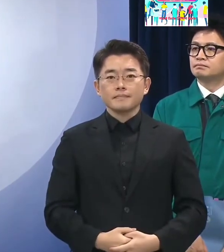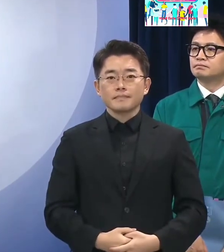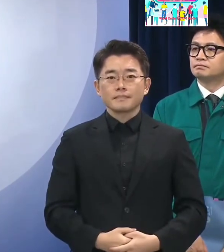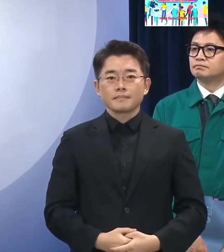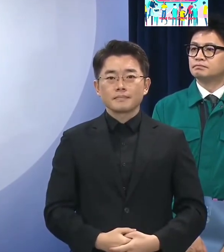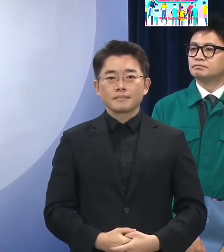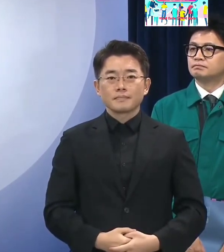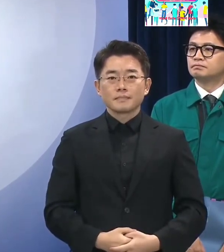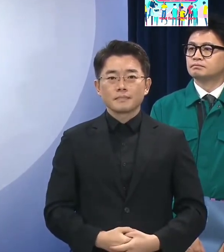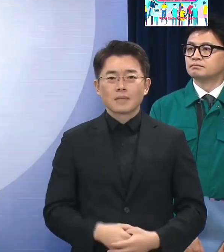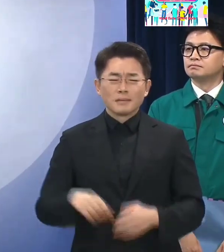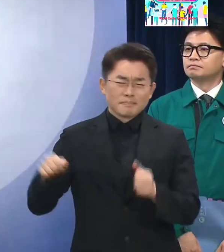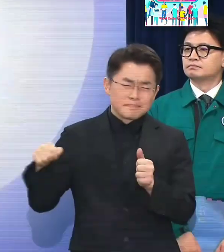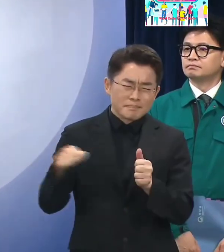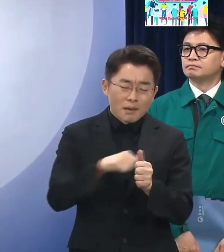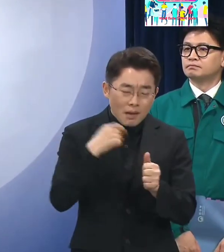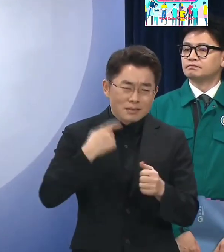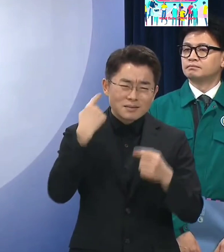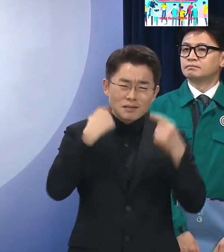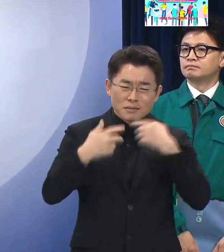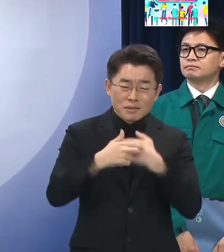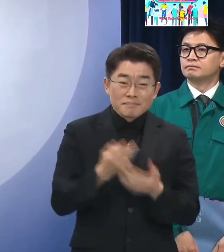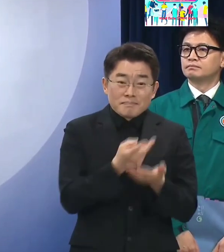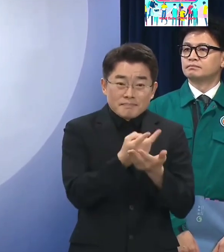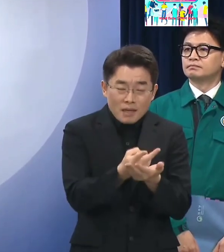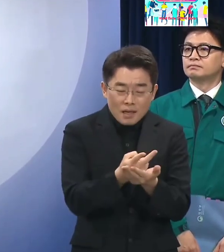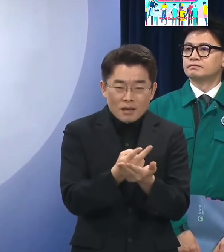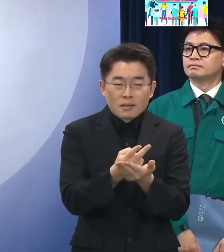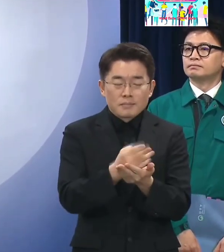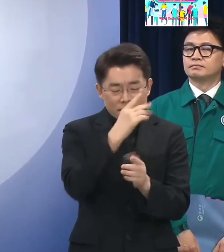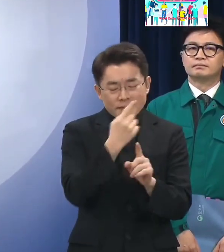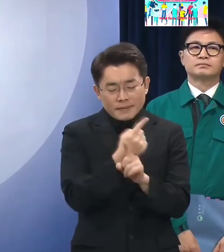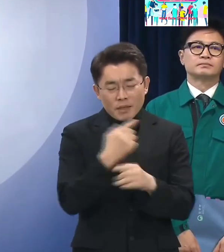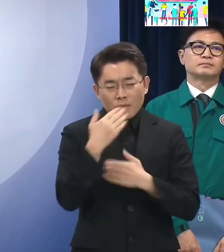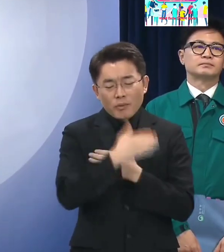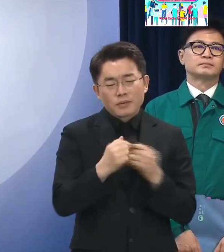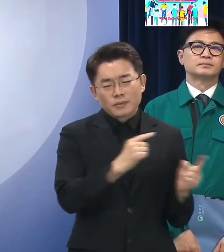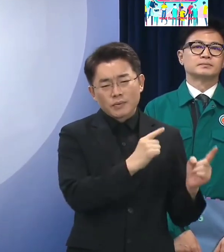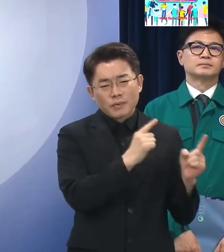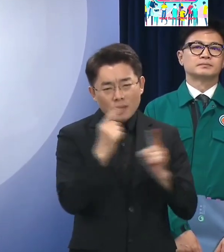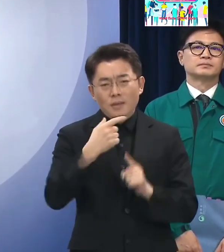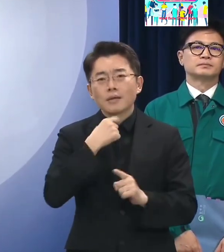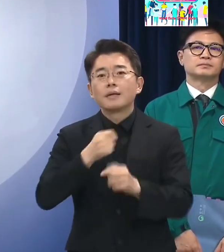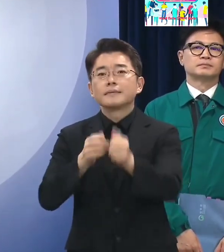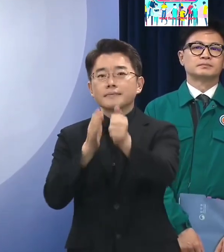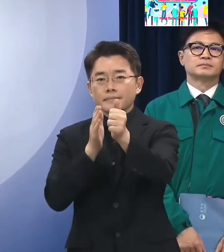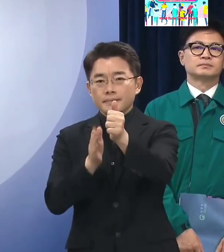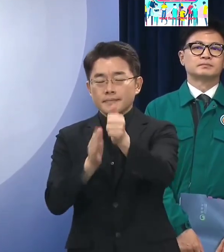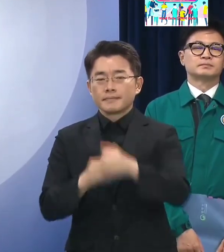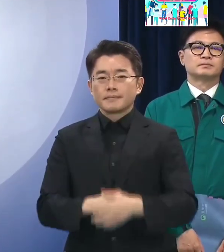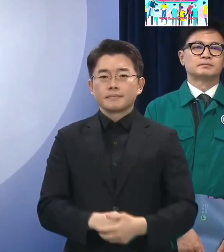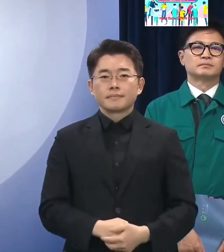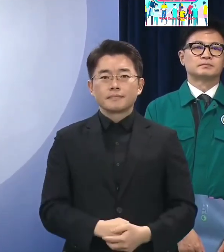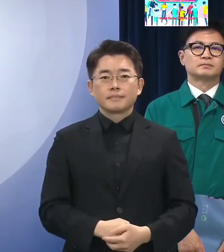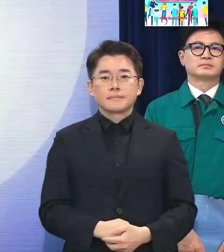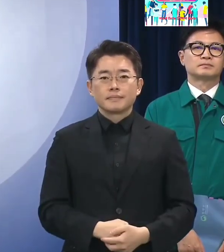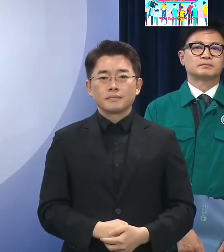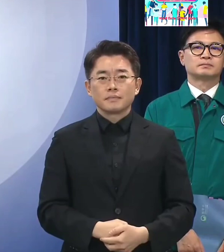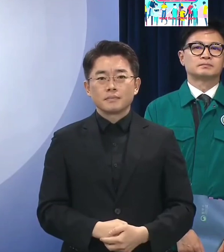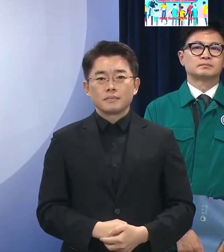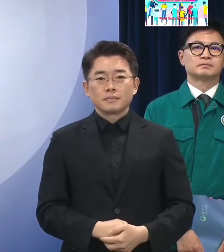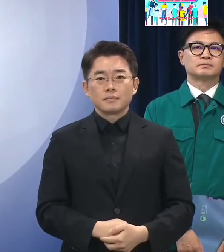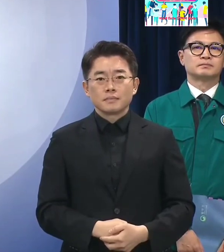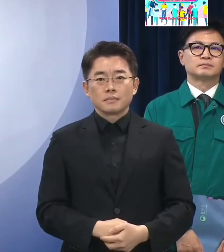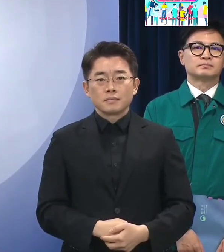존경하는 국민 여러분 모든 분들의 빠른 쾌유를 기원합니다 무고한 시민을 대상으로